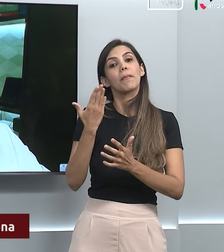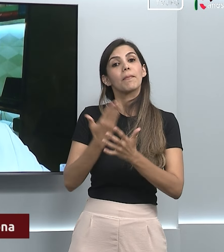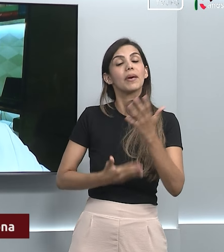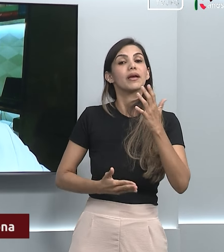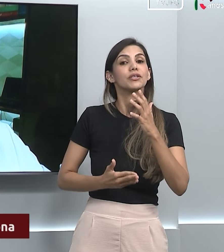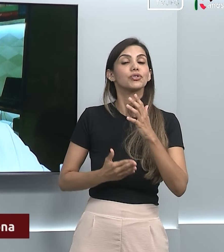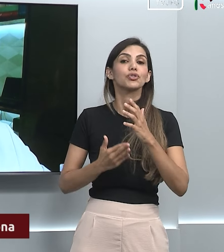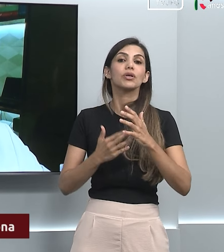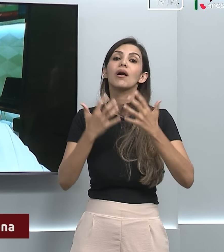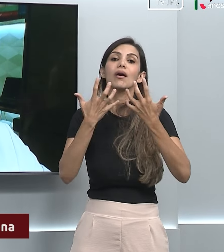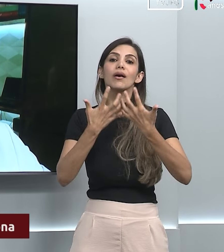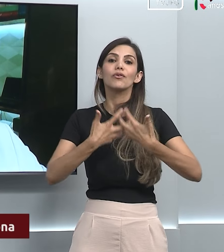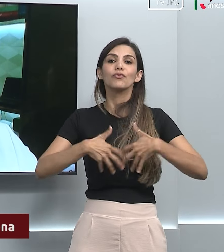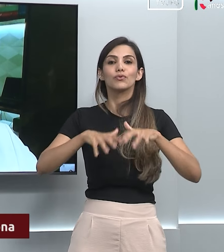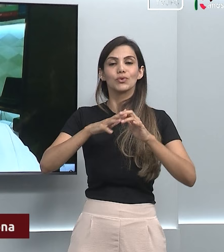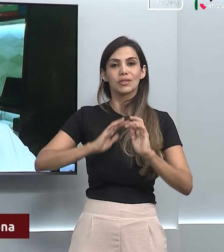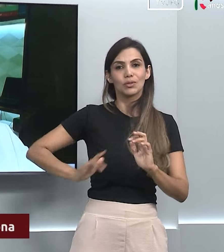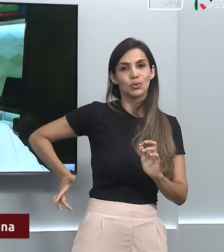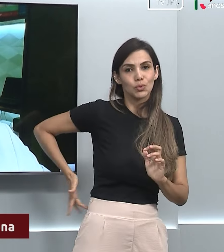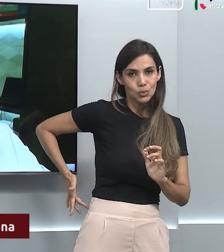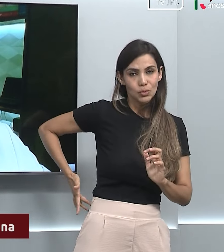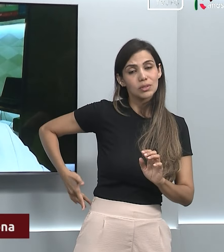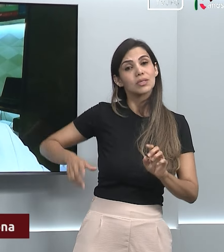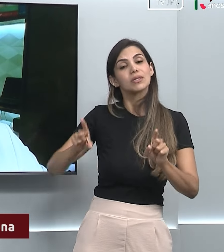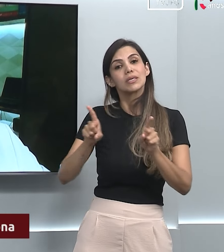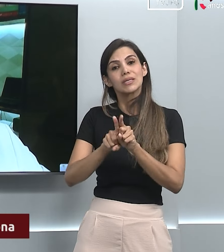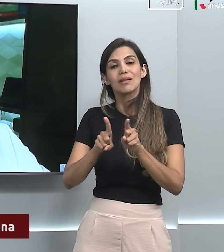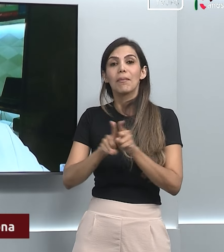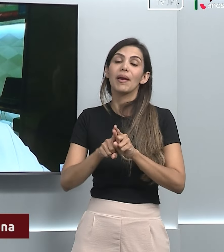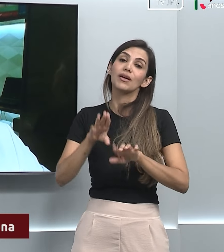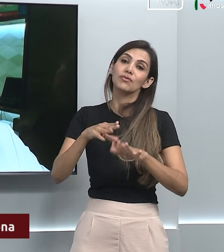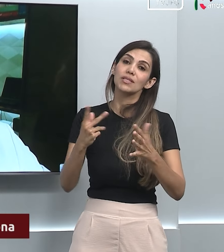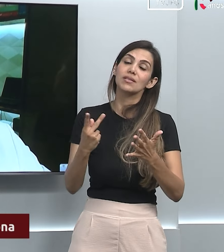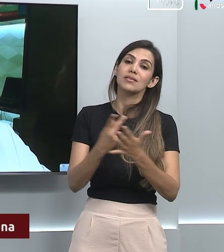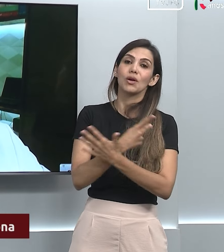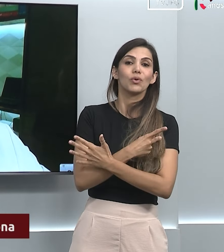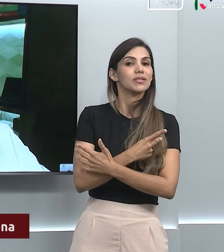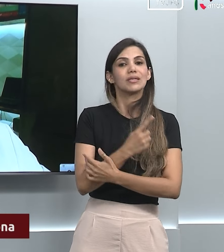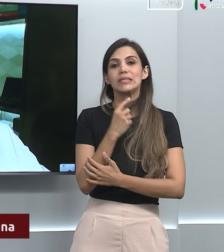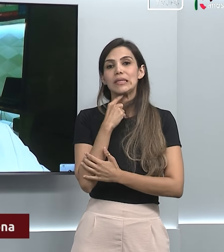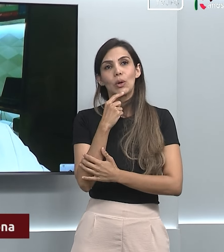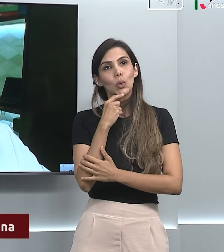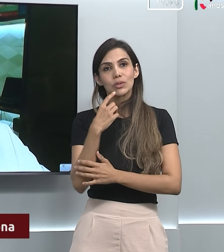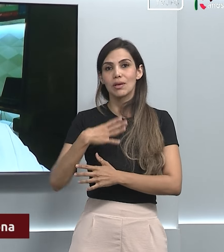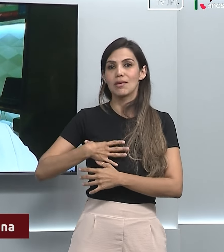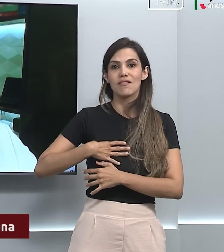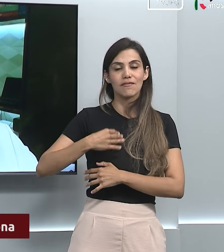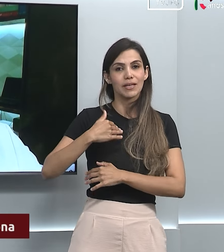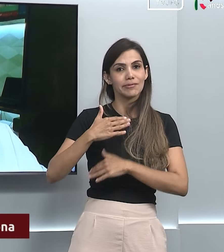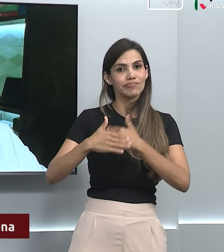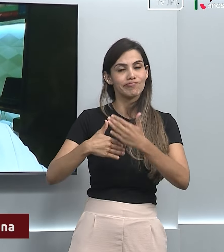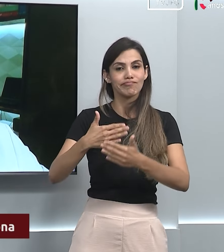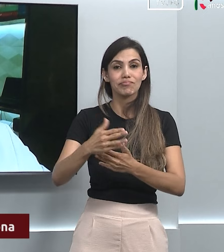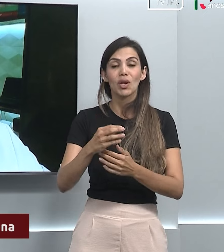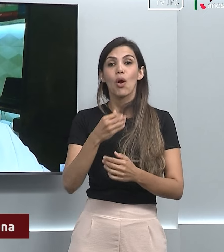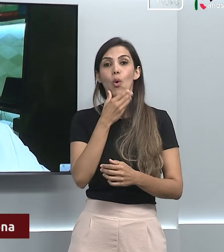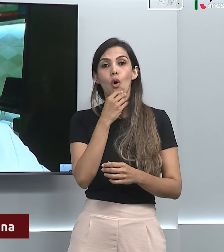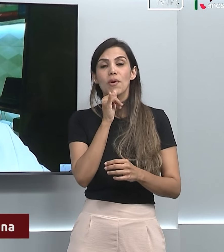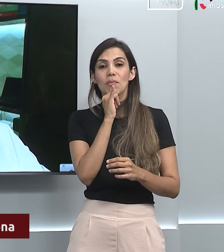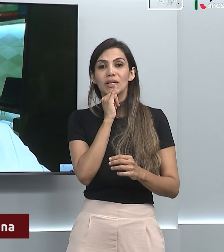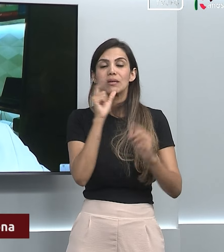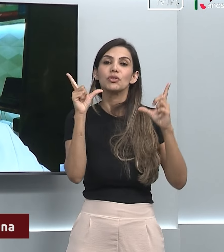E eu destacaria no final também a infertilidade. Você reduz produção de espermatozoides.